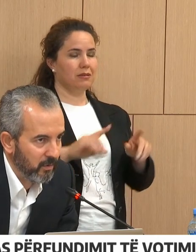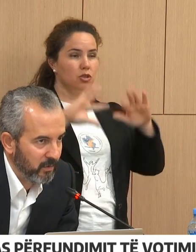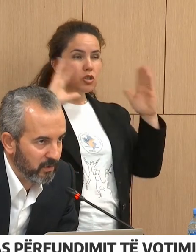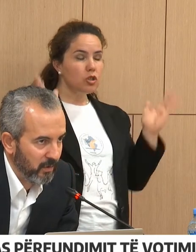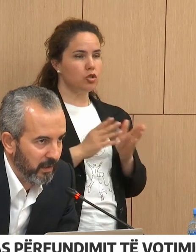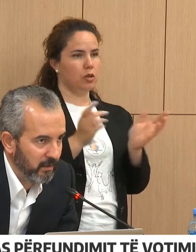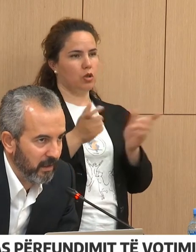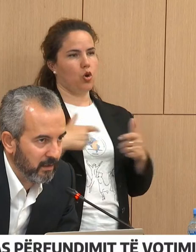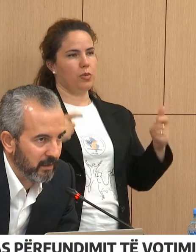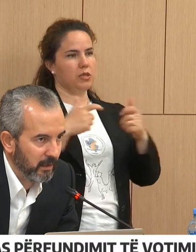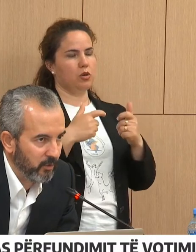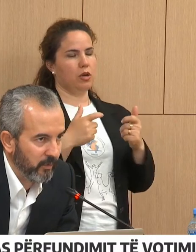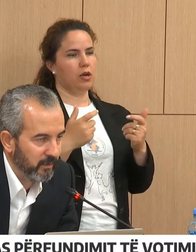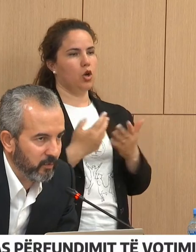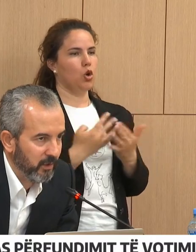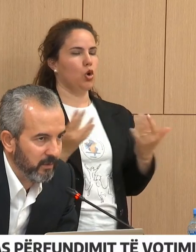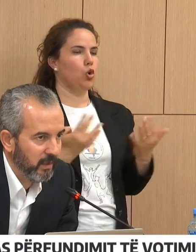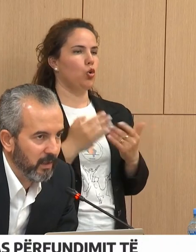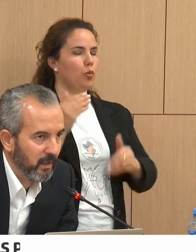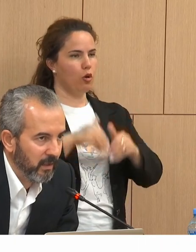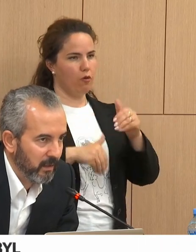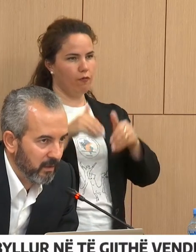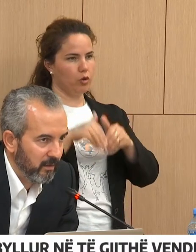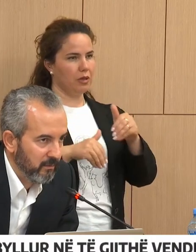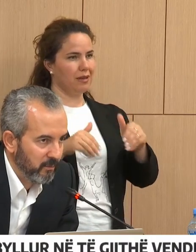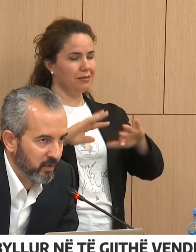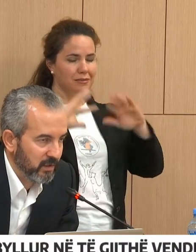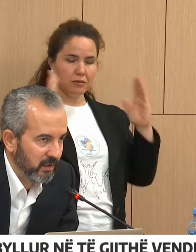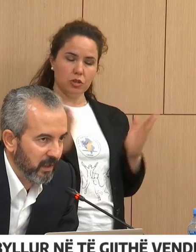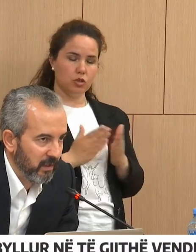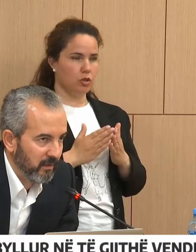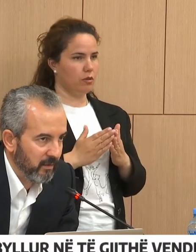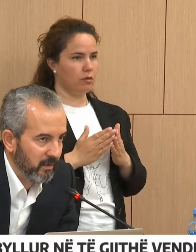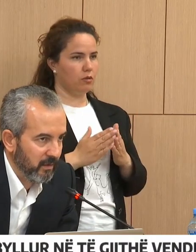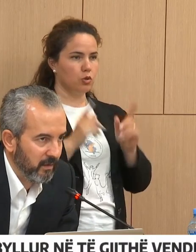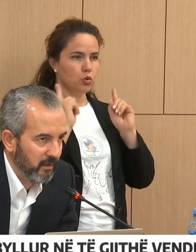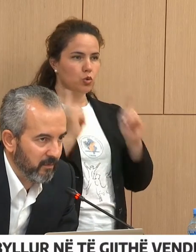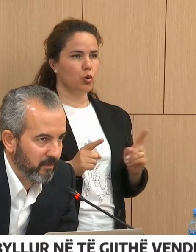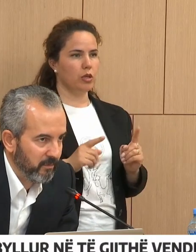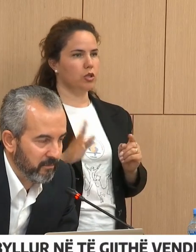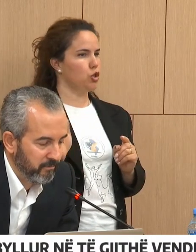dëndosur komisioner dantarte e grupeve nëmurimit në pozita